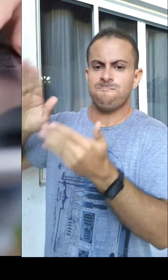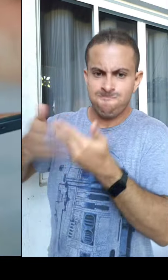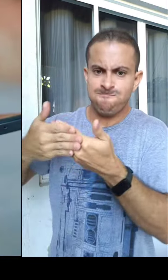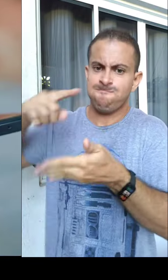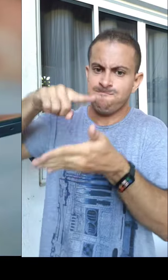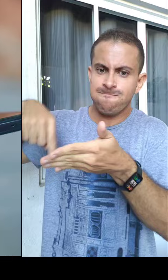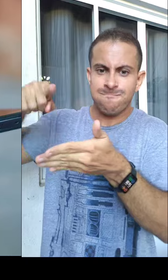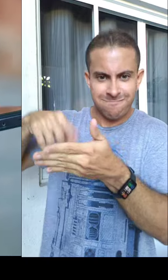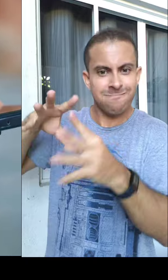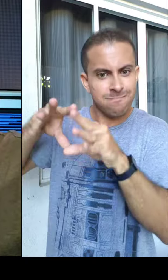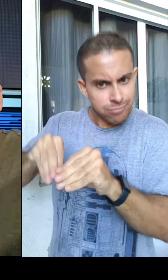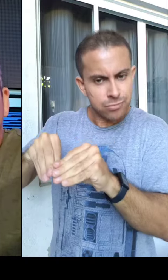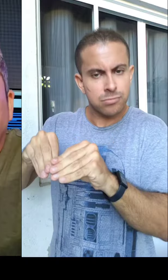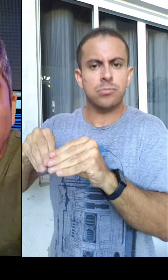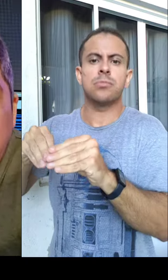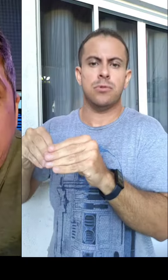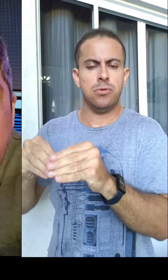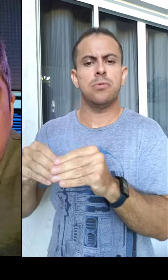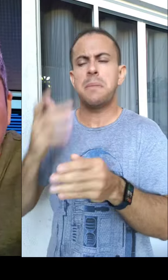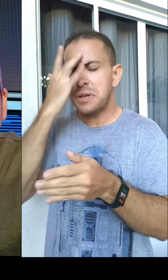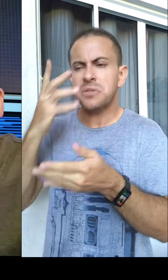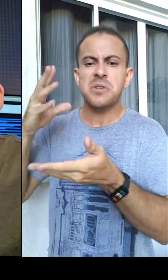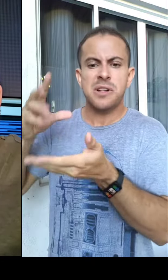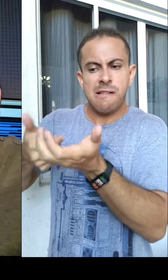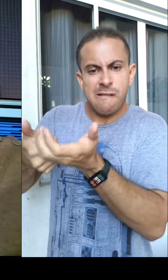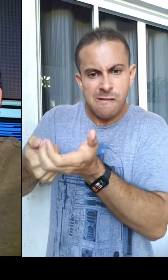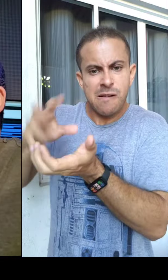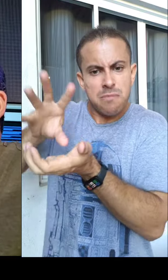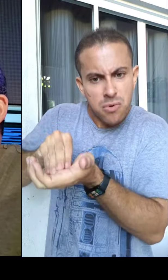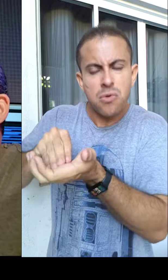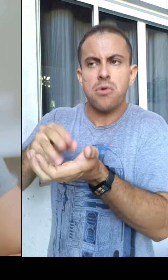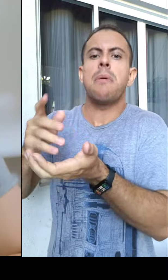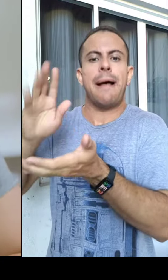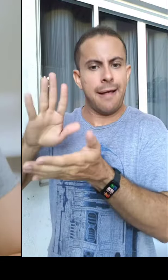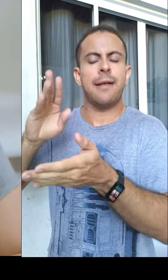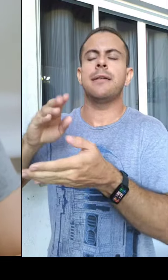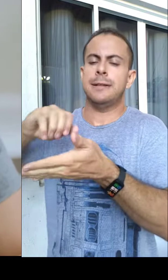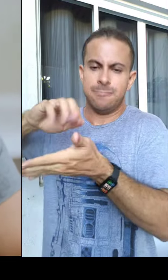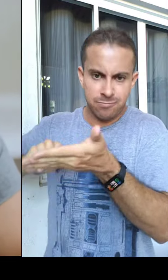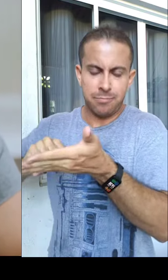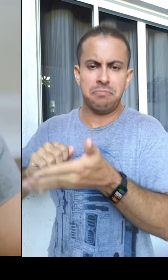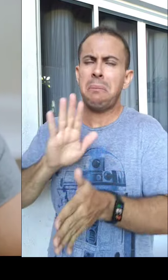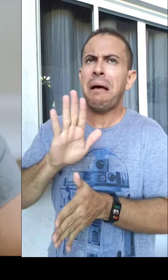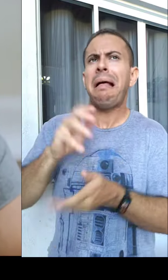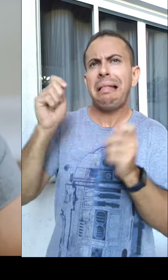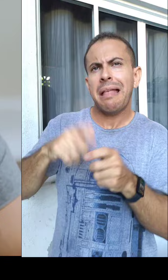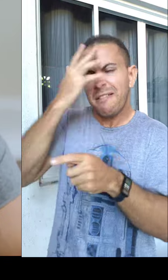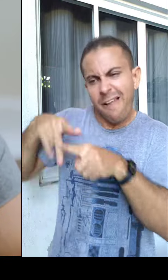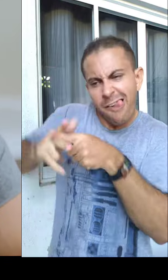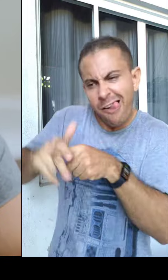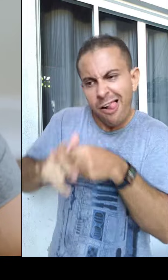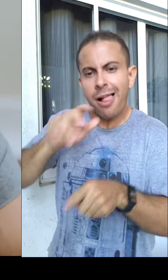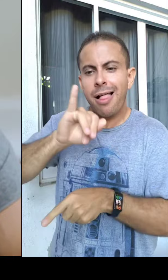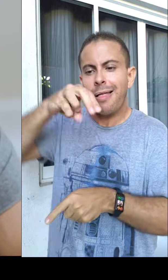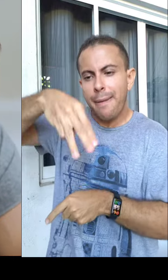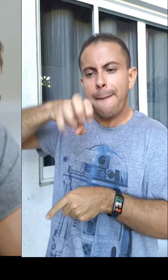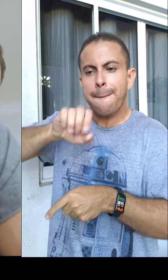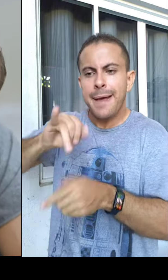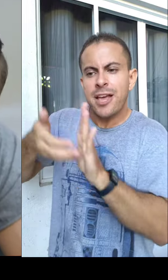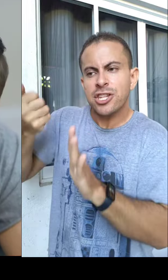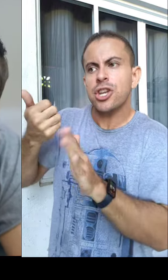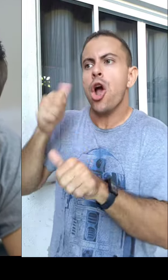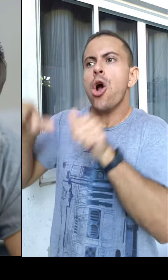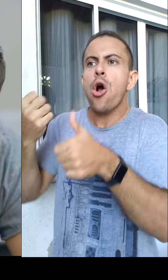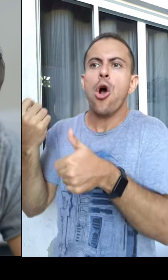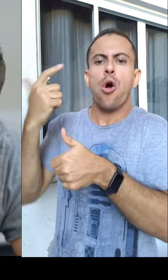tudo ou desligar o celular. Ah, Jack, mas não adianta, eles trocam lá o e-mail. Sério, que você não gostaria de dar uma dor de cabeça e um